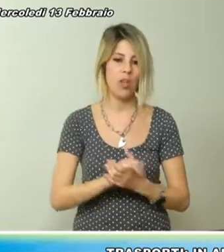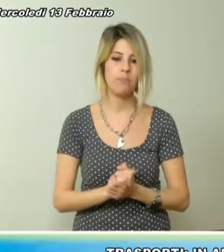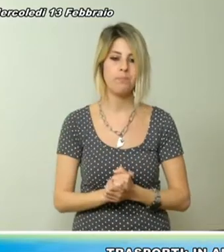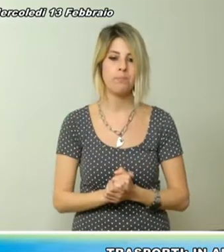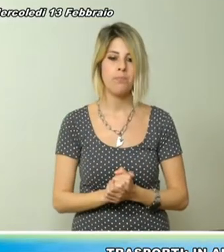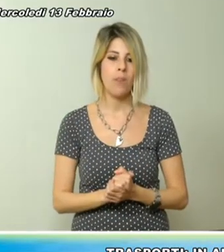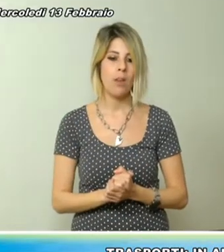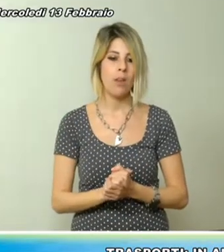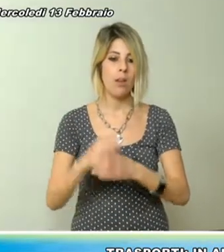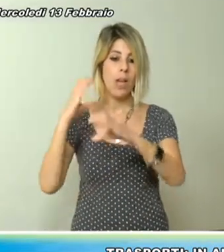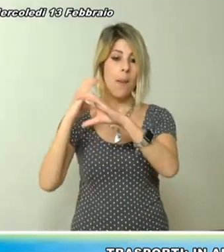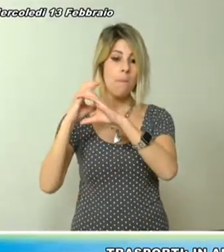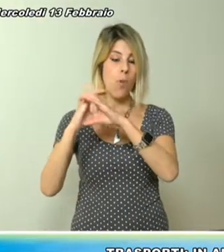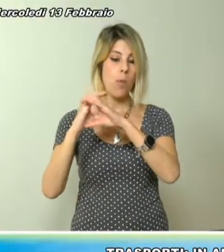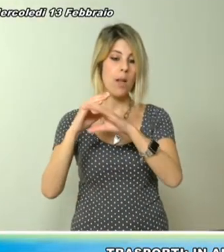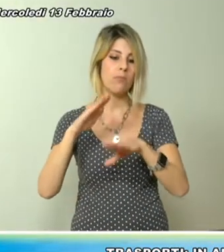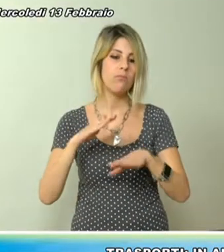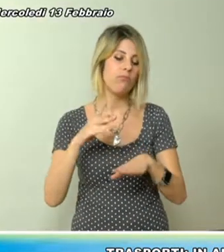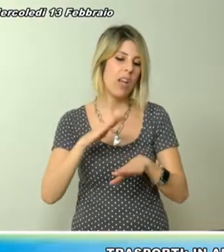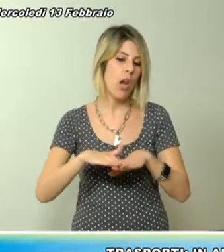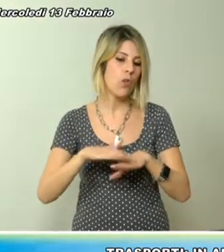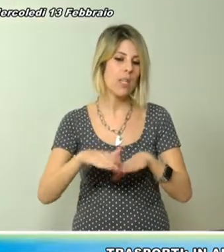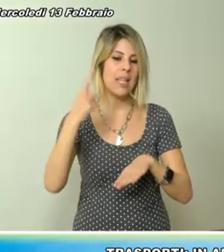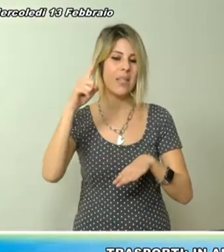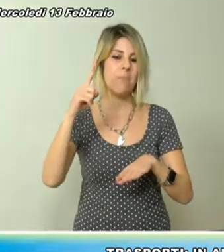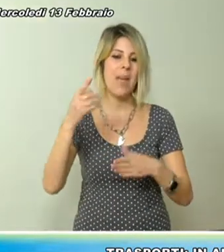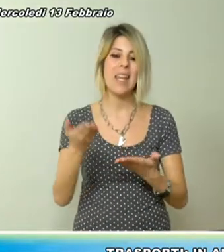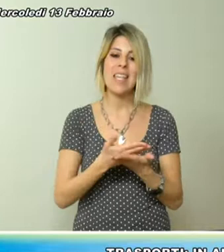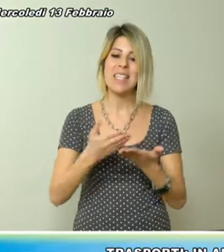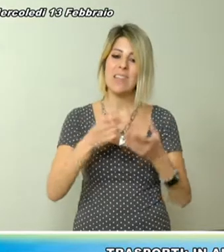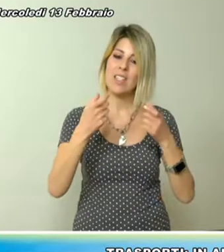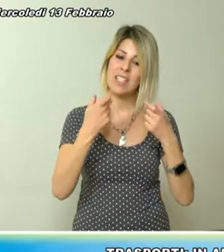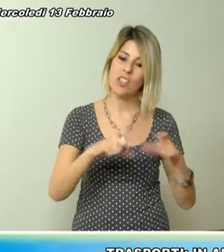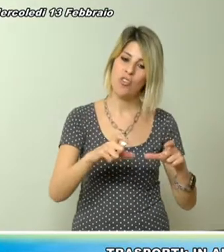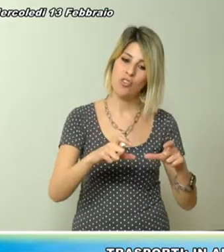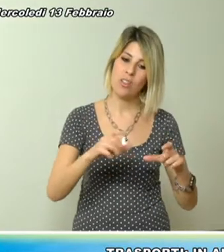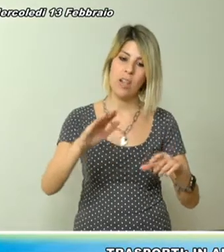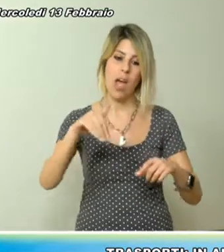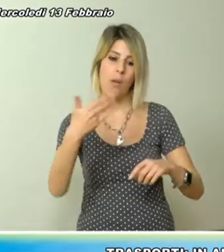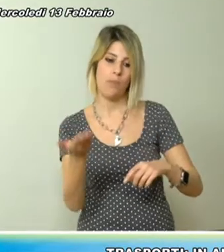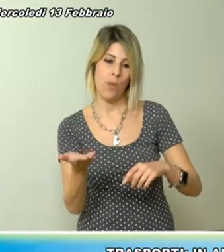I pullman saranno destinate ai servizi urbani, suburbani e interurbani.